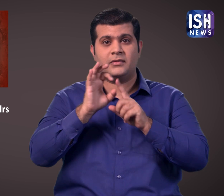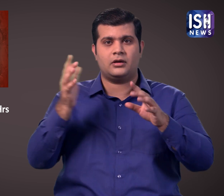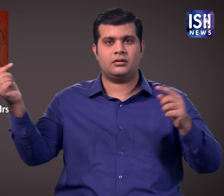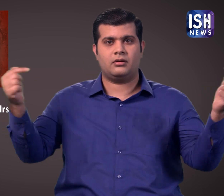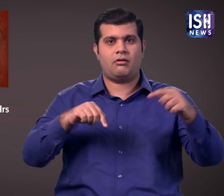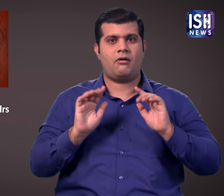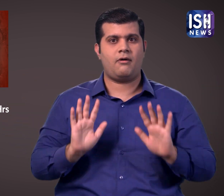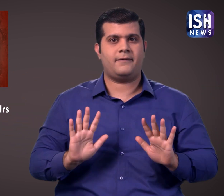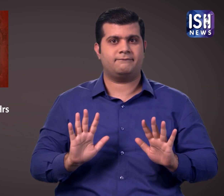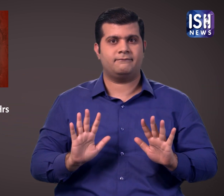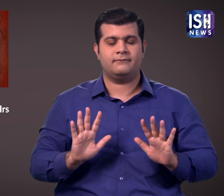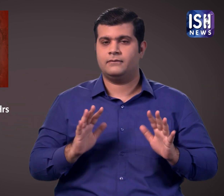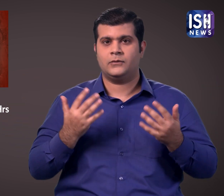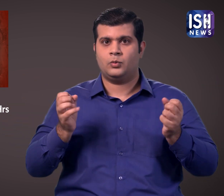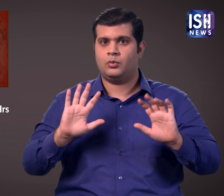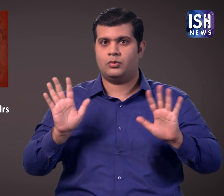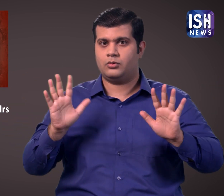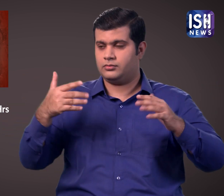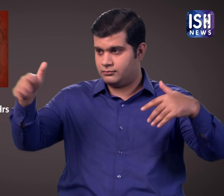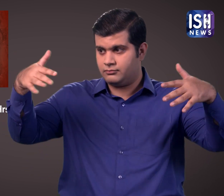जंगली जानवरों को दूर रखने के लिए मशाले जलाई